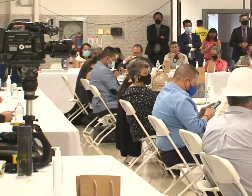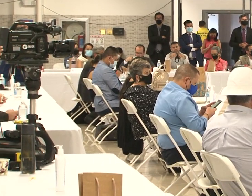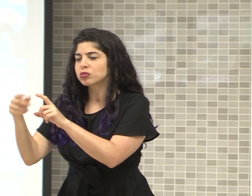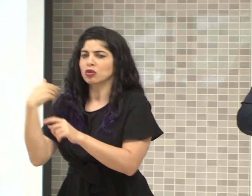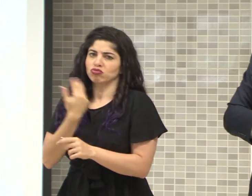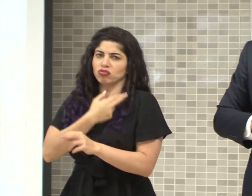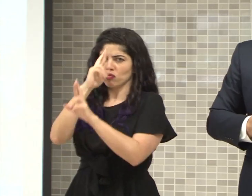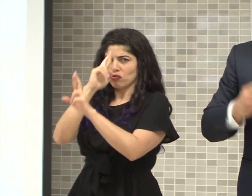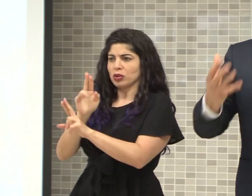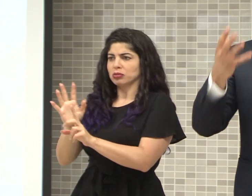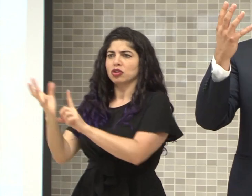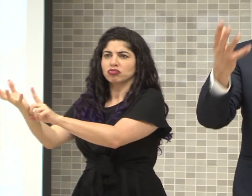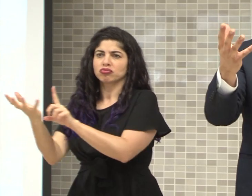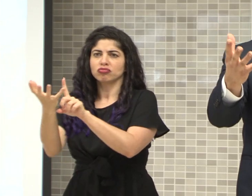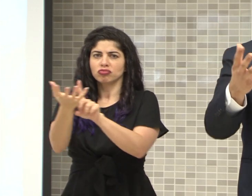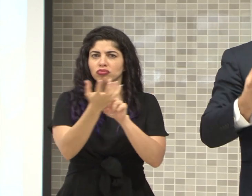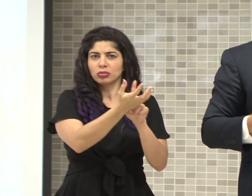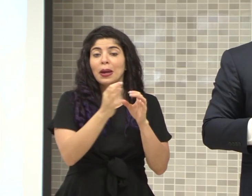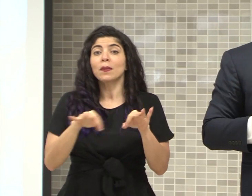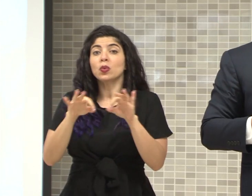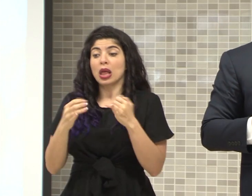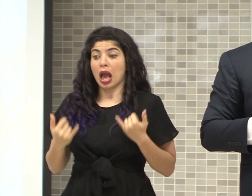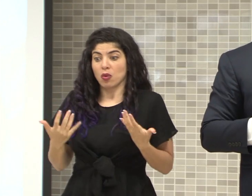absolutamente. Lo bueno es que el diálogo va.